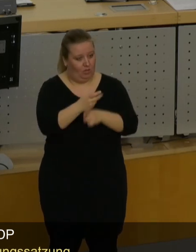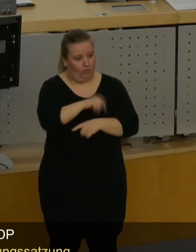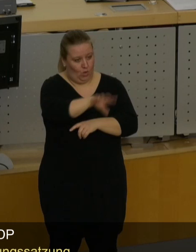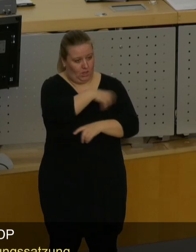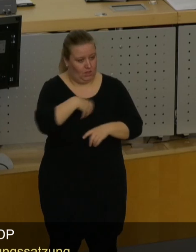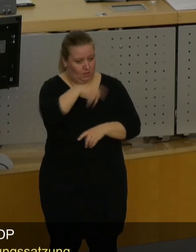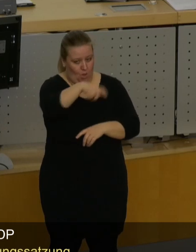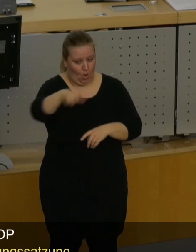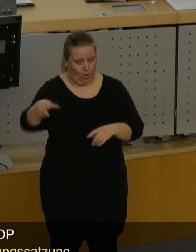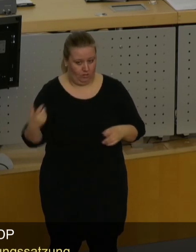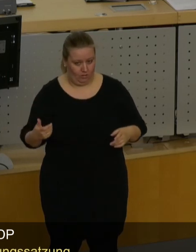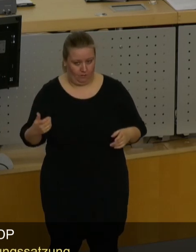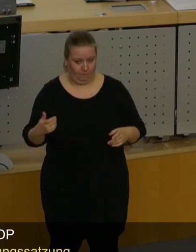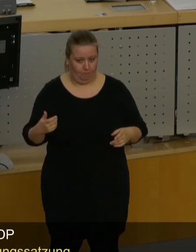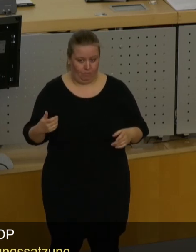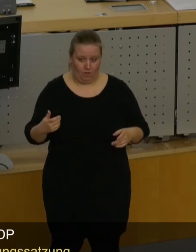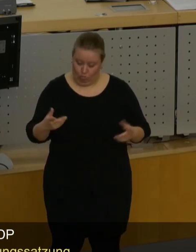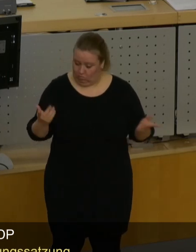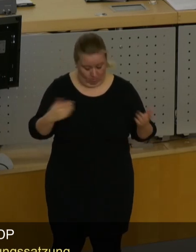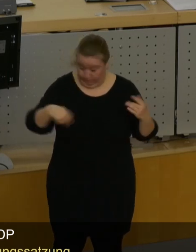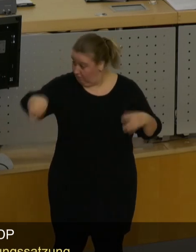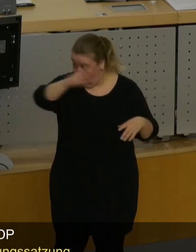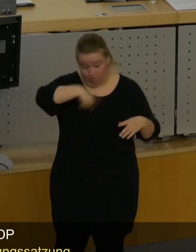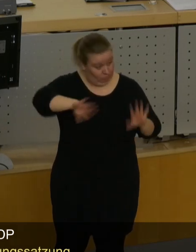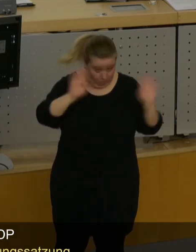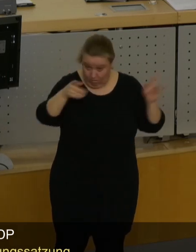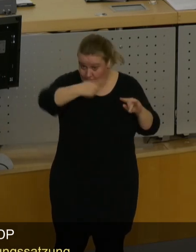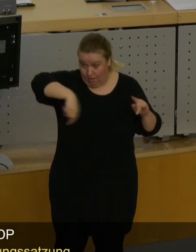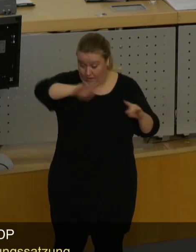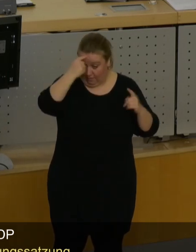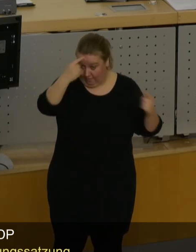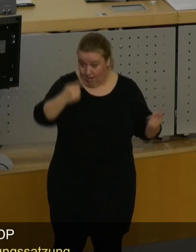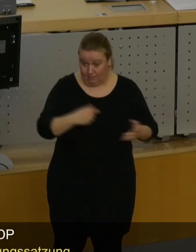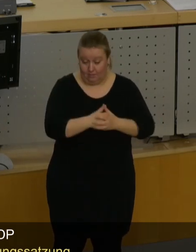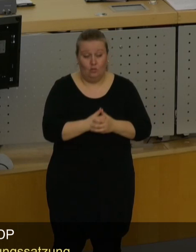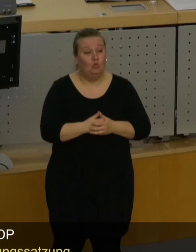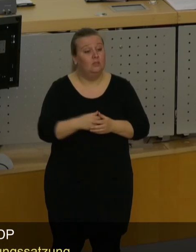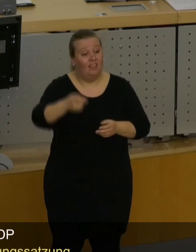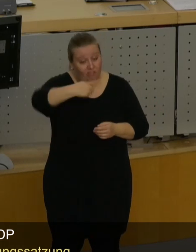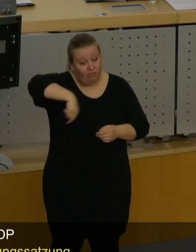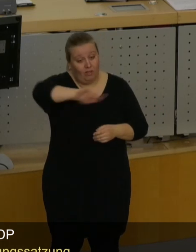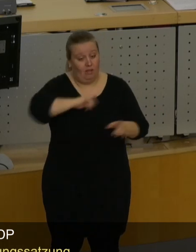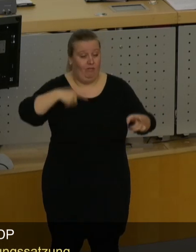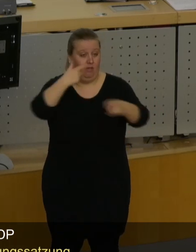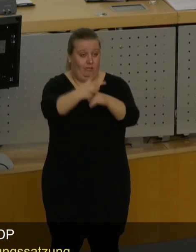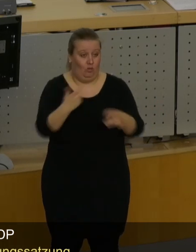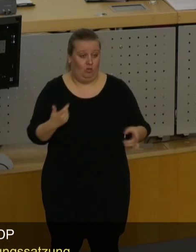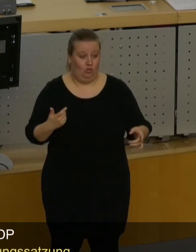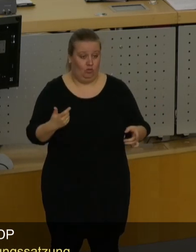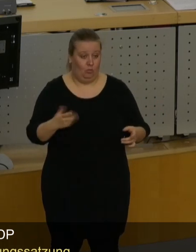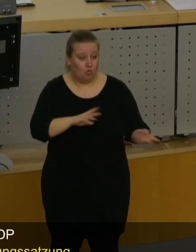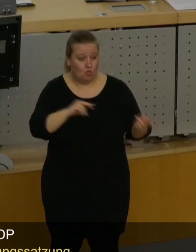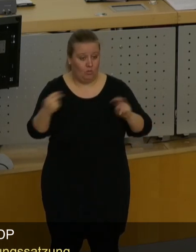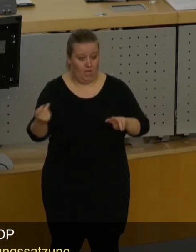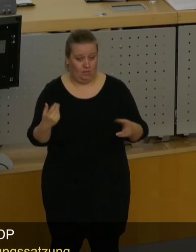Dresdner. die, genau, wir alle, wir alle sind es. Und wir sind verantwortlich, Sachen